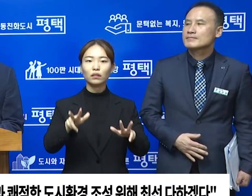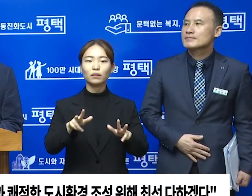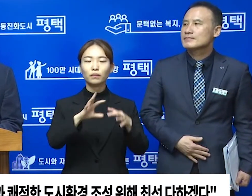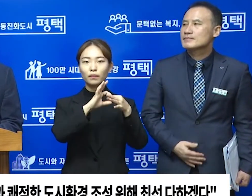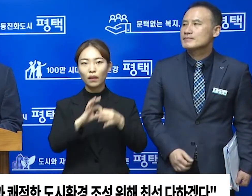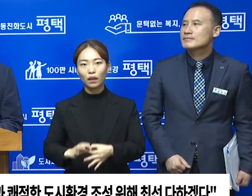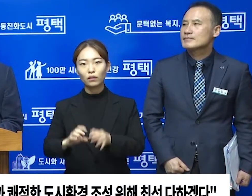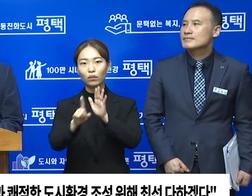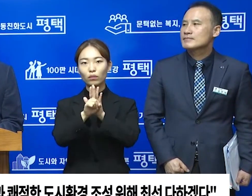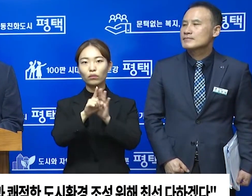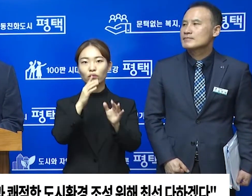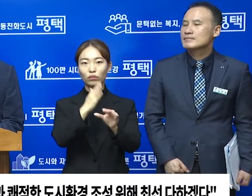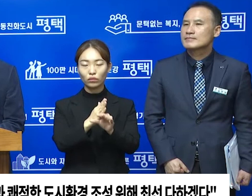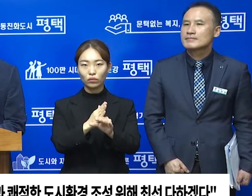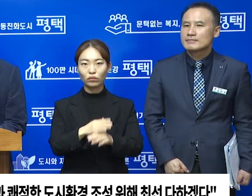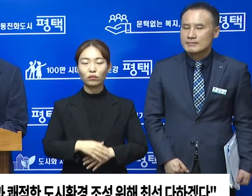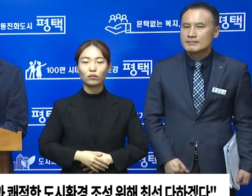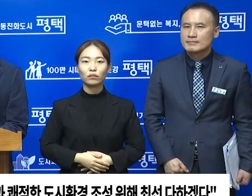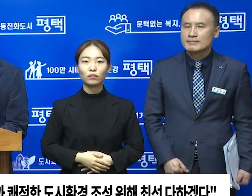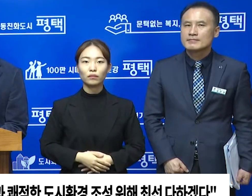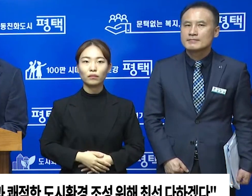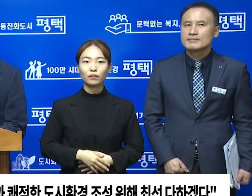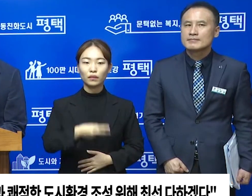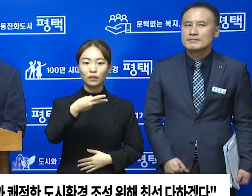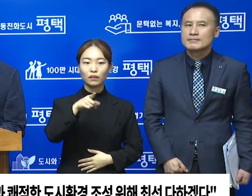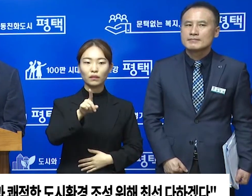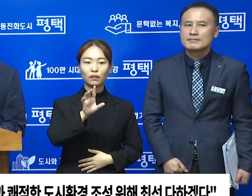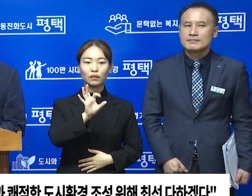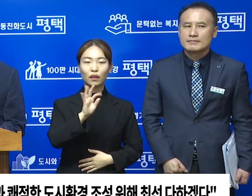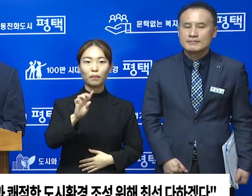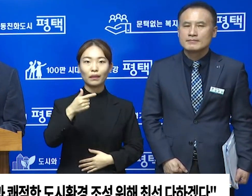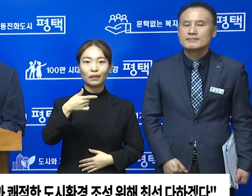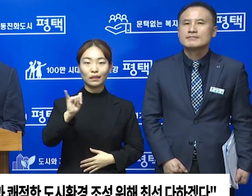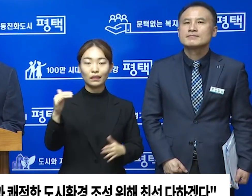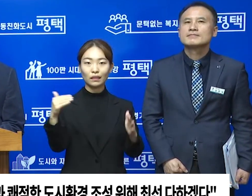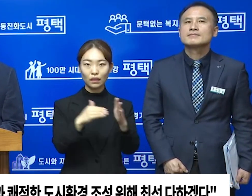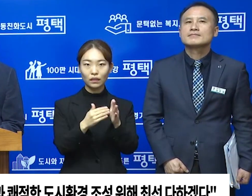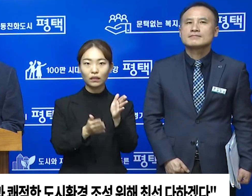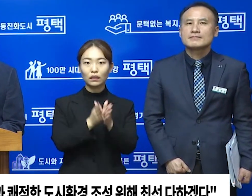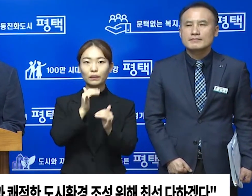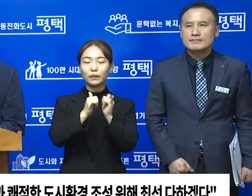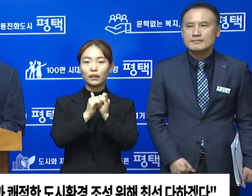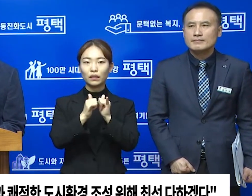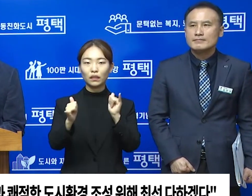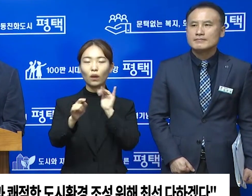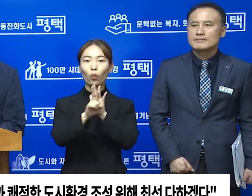조성을 위해 최선을 다하겠다고 말했습니다. 지금까지 KBPS 이승은입니다. 기상캐스터